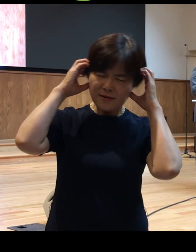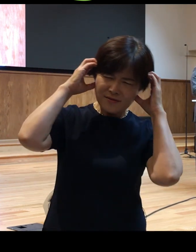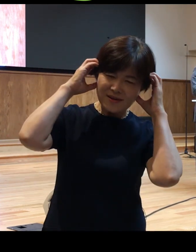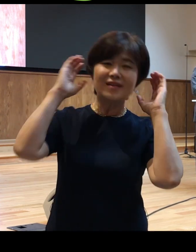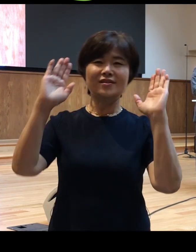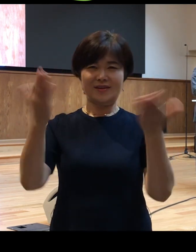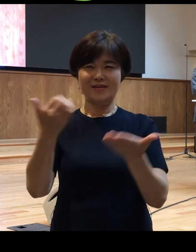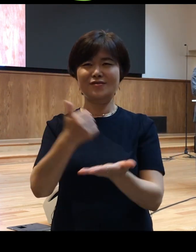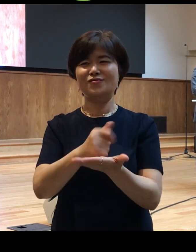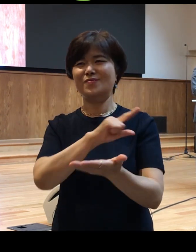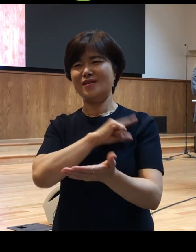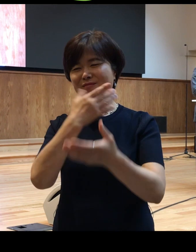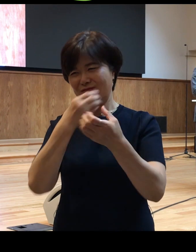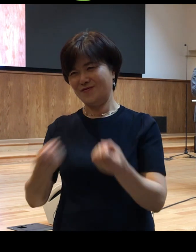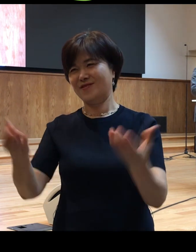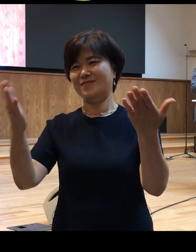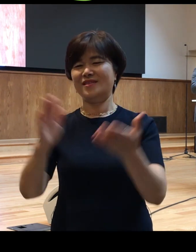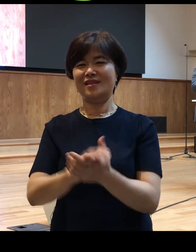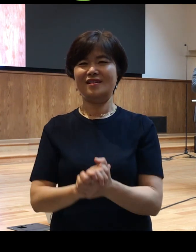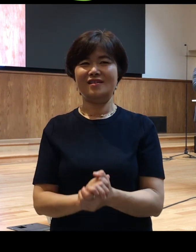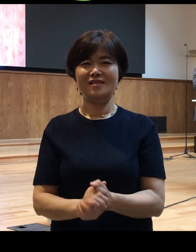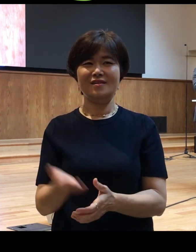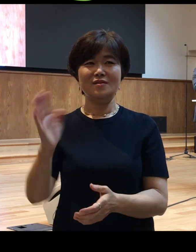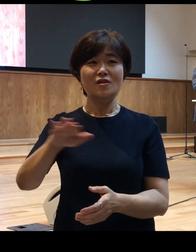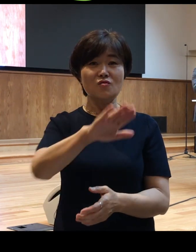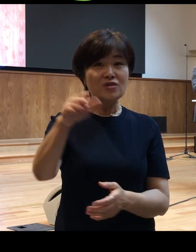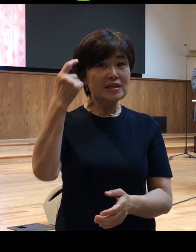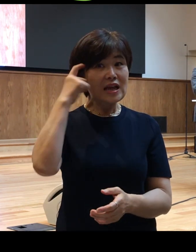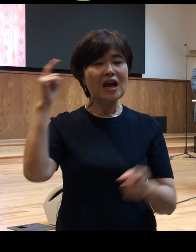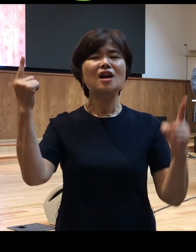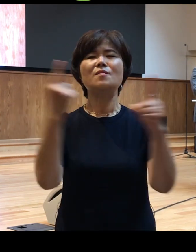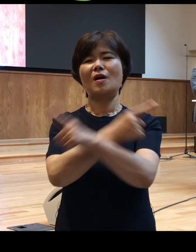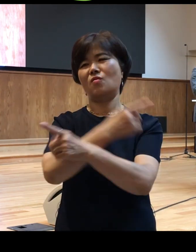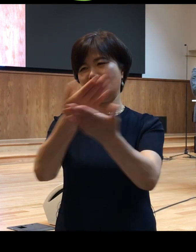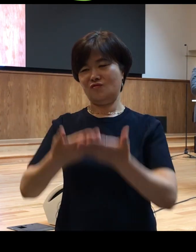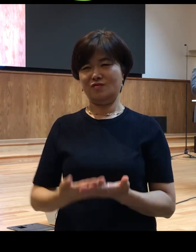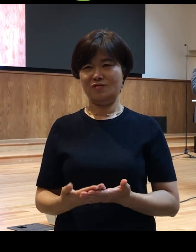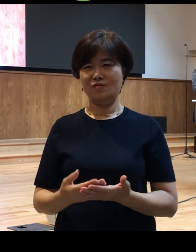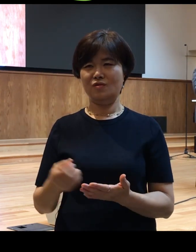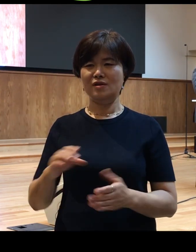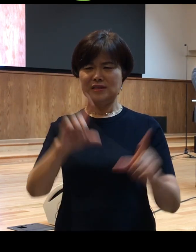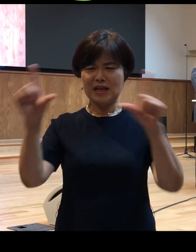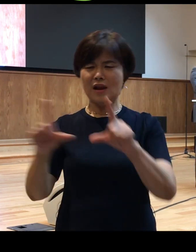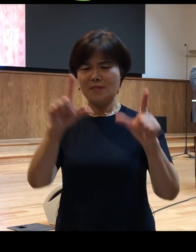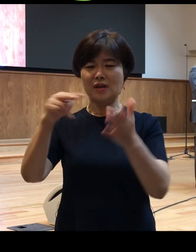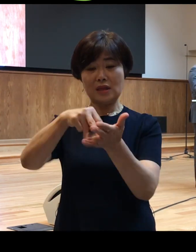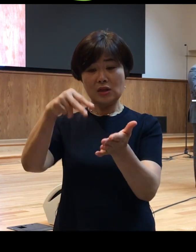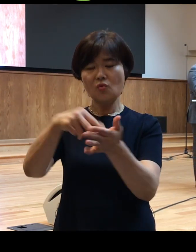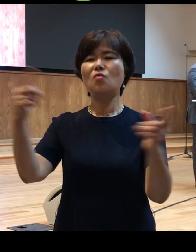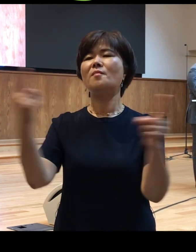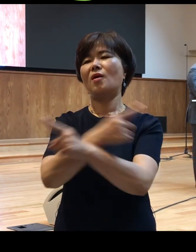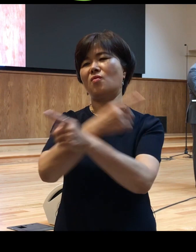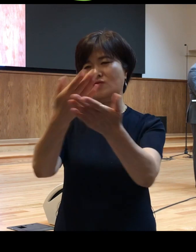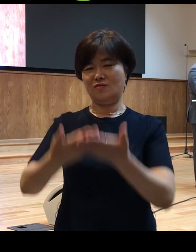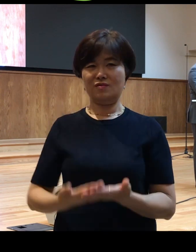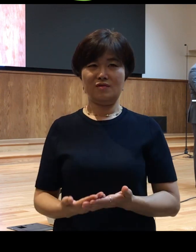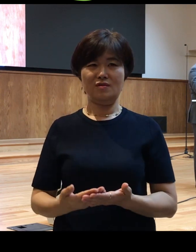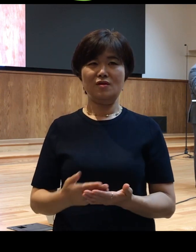추건합니다 여러분 그러면 우리의 생각을 바꾸어 주시고 우리의 삶의 태도를 바꾸어 주시고 우리 주변의 많은